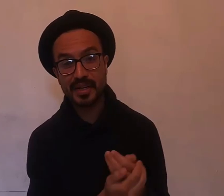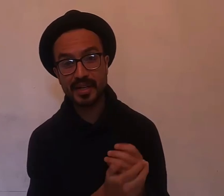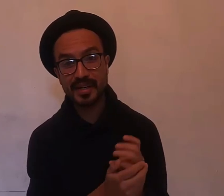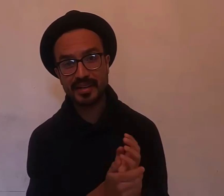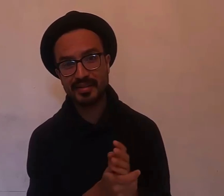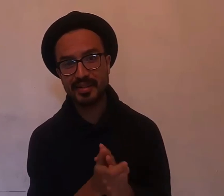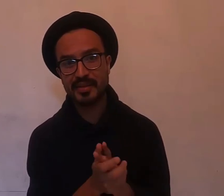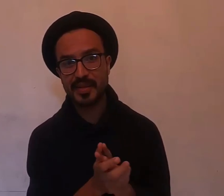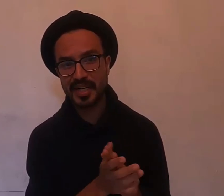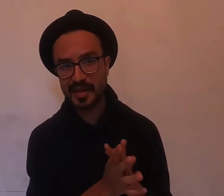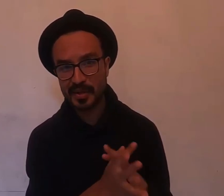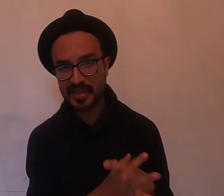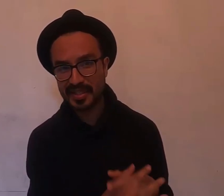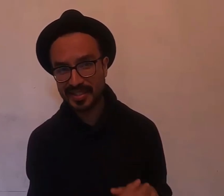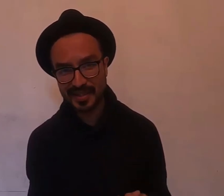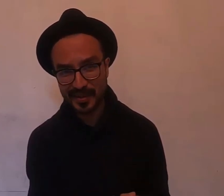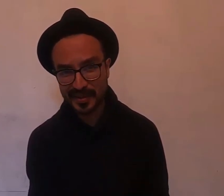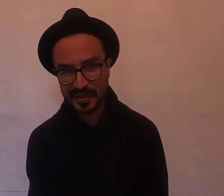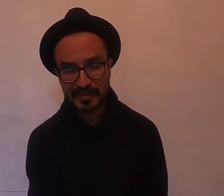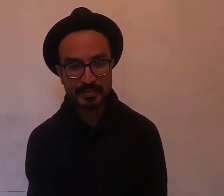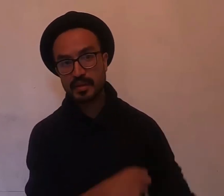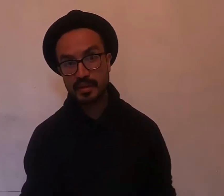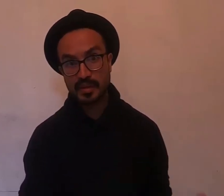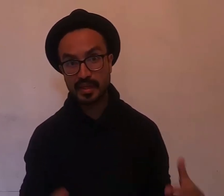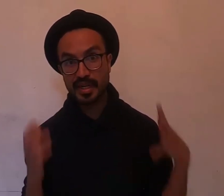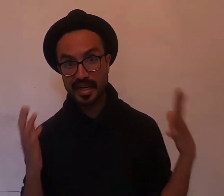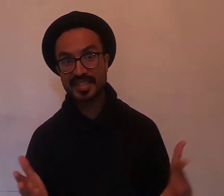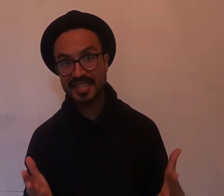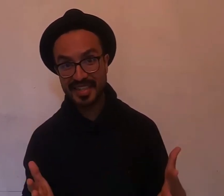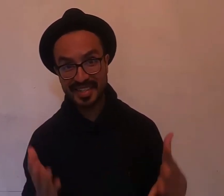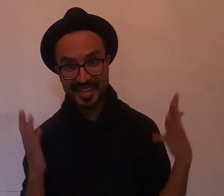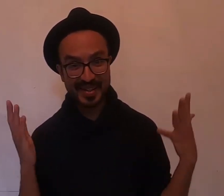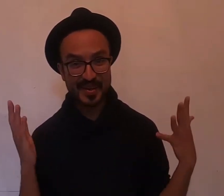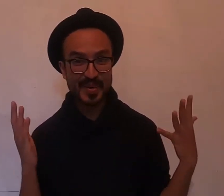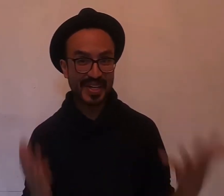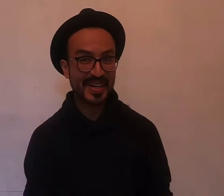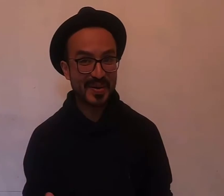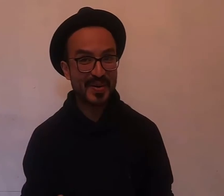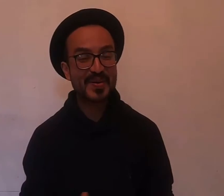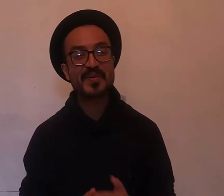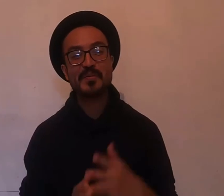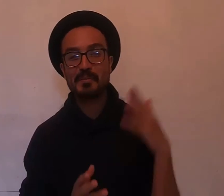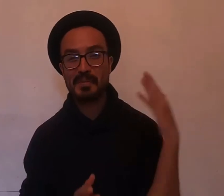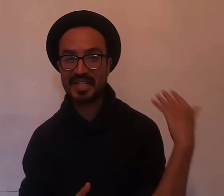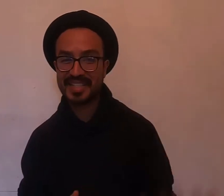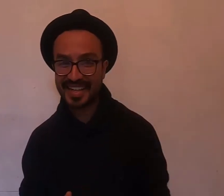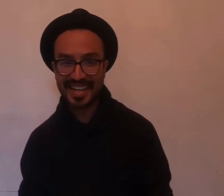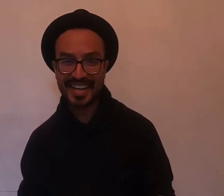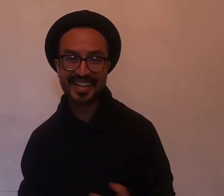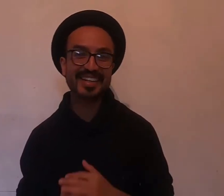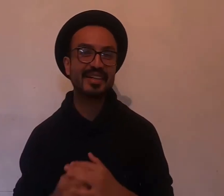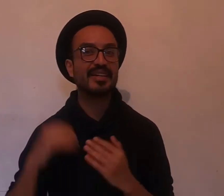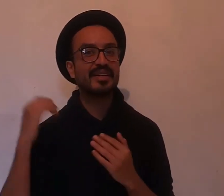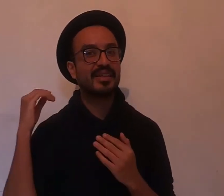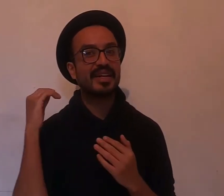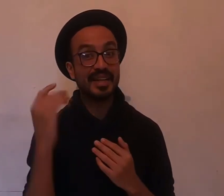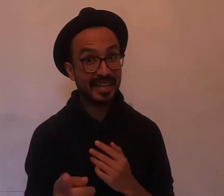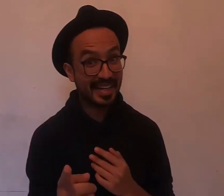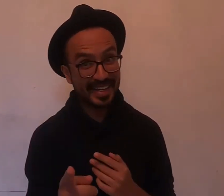llevar a cabo esta sección. Gracias a Rodrigo, Marcela, Enrique,